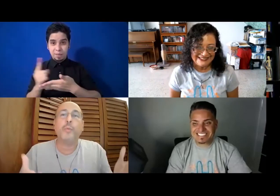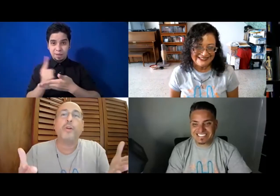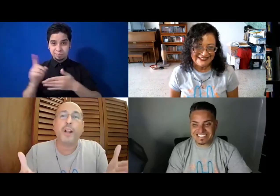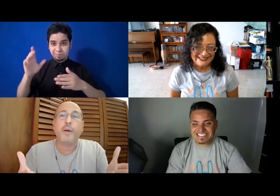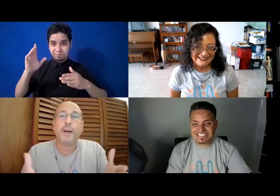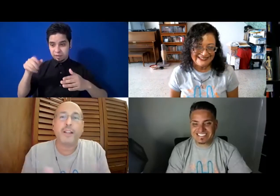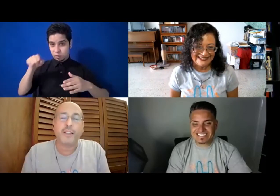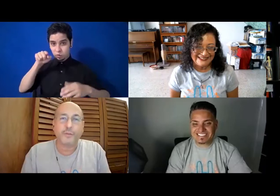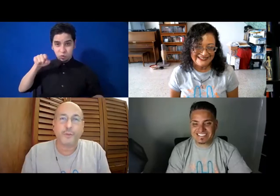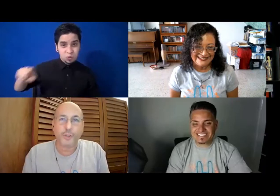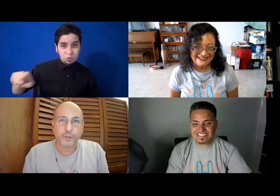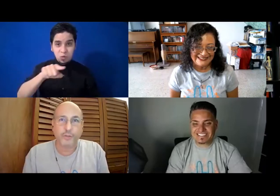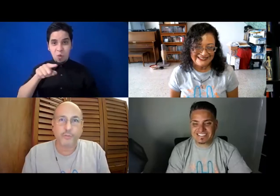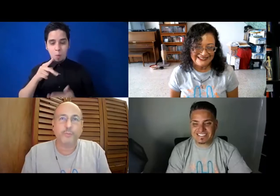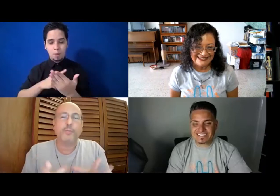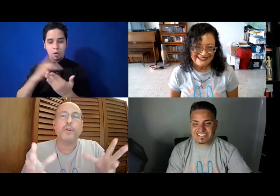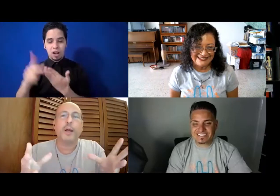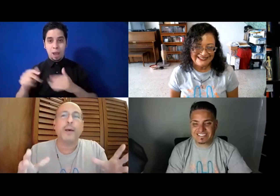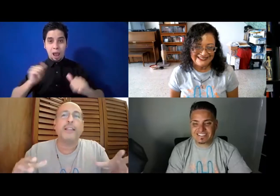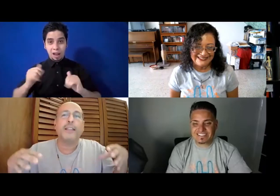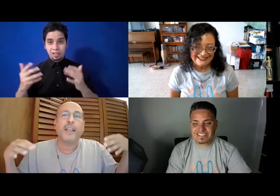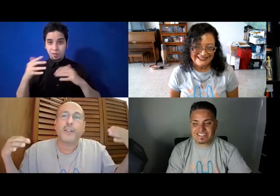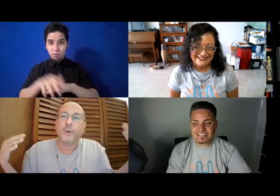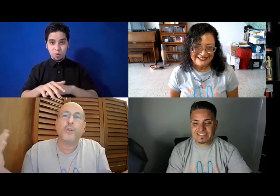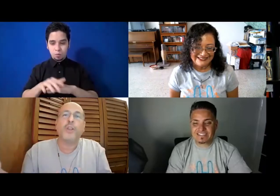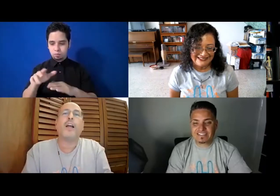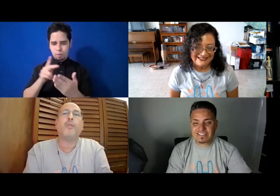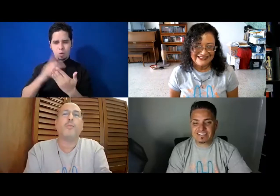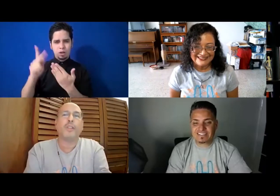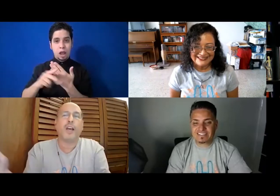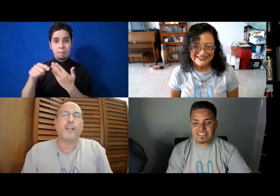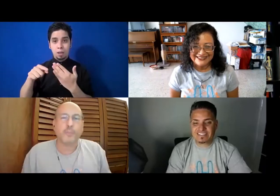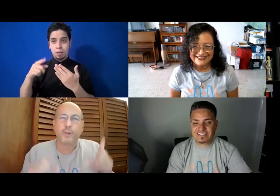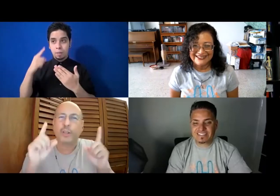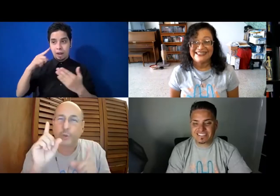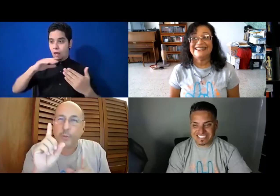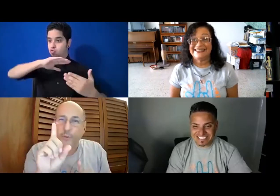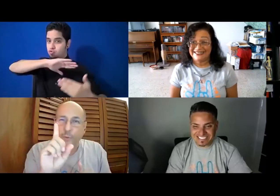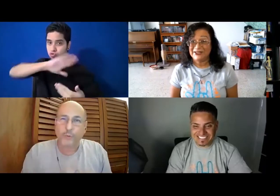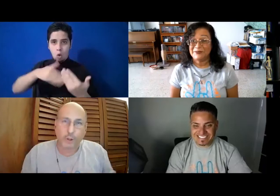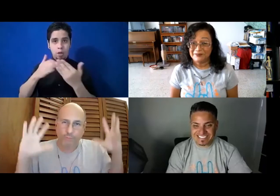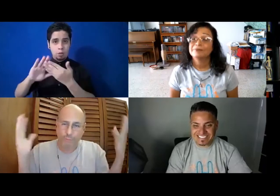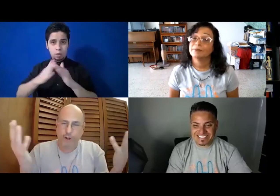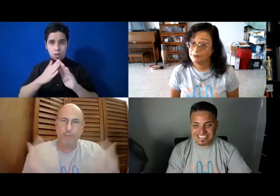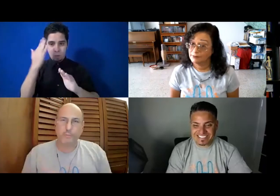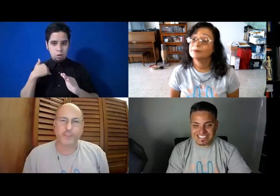programa Artefusión, un programa de toda la comunidad, porque somos una, una comunidad.